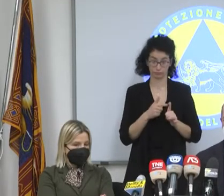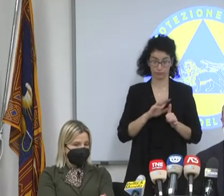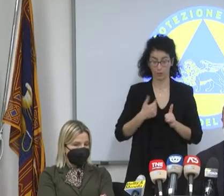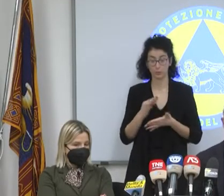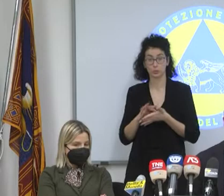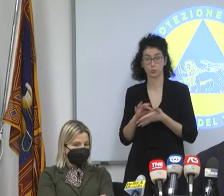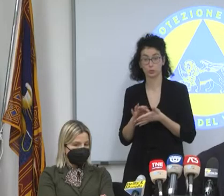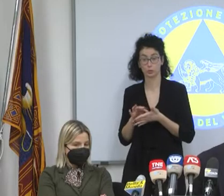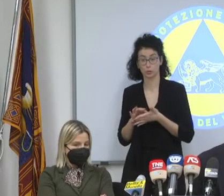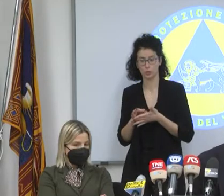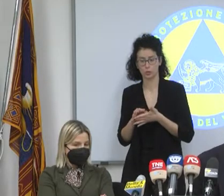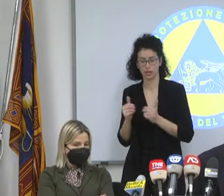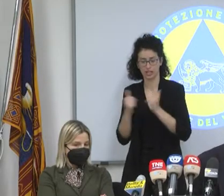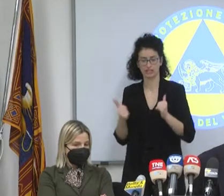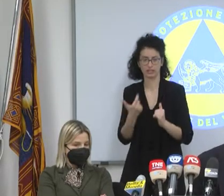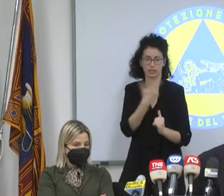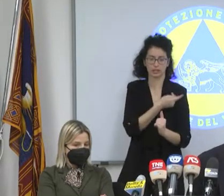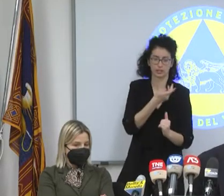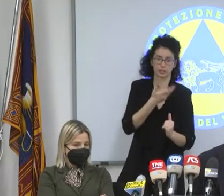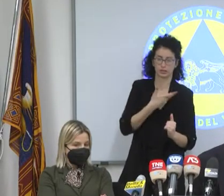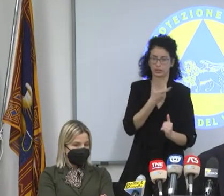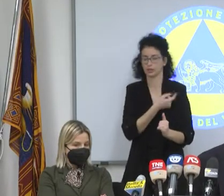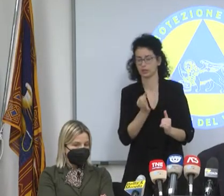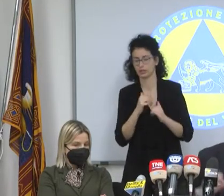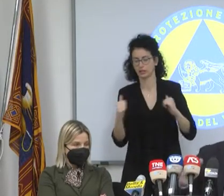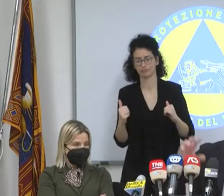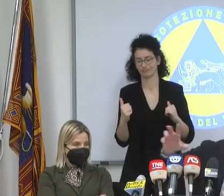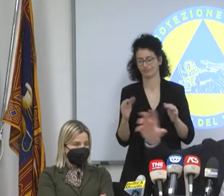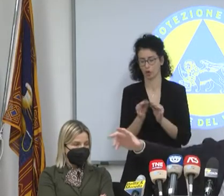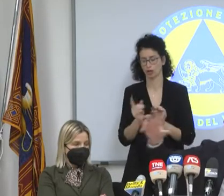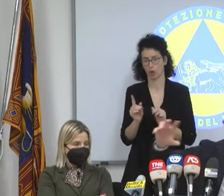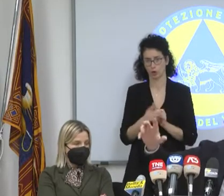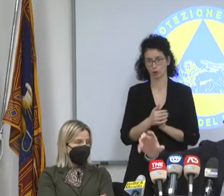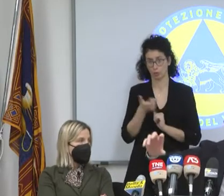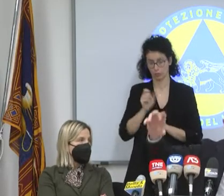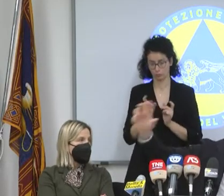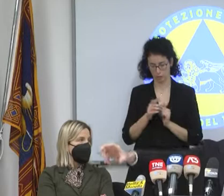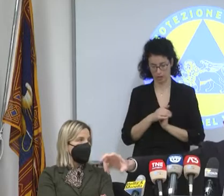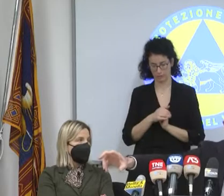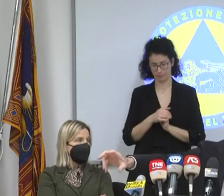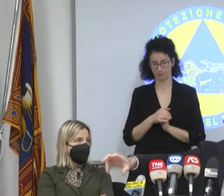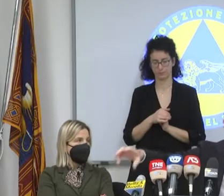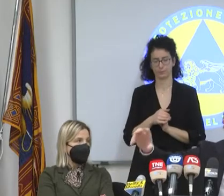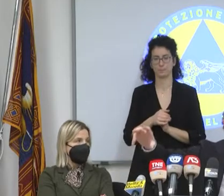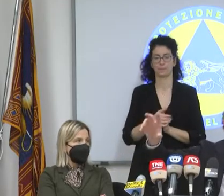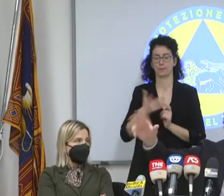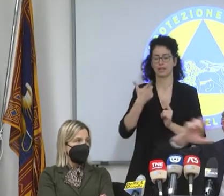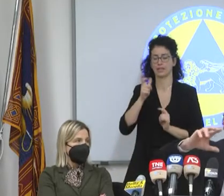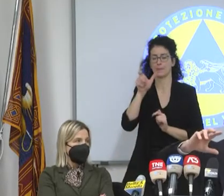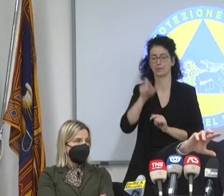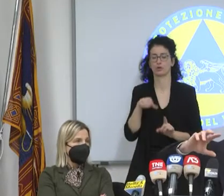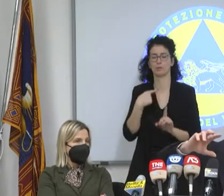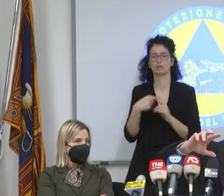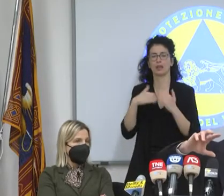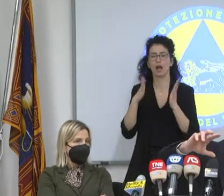scuole tra vaccinati e non vaccinati. Ma ve lo dico perché se il principio è il positivo sta